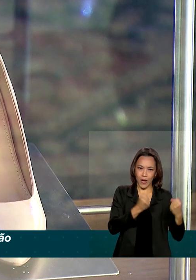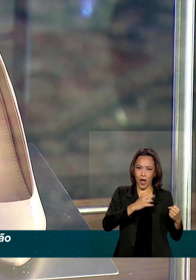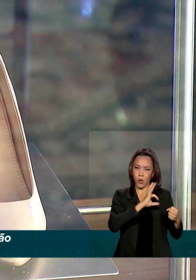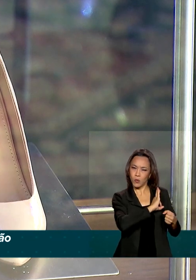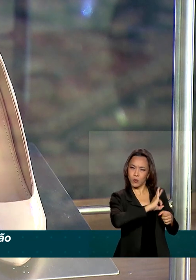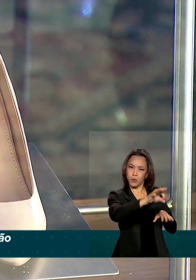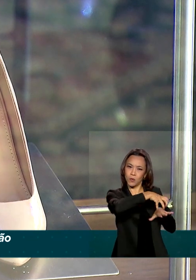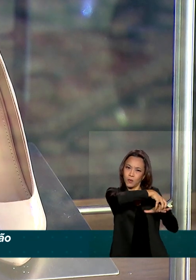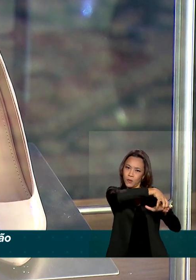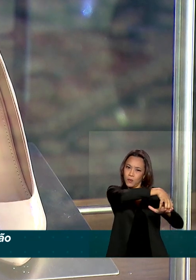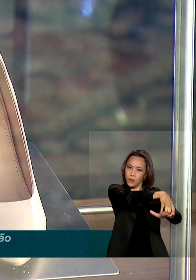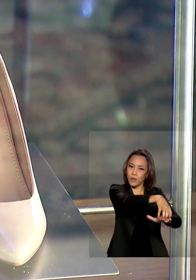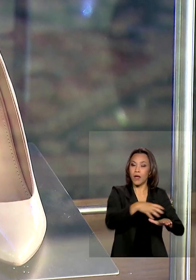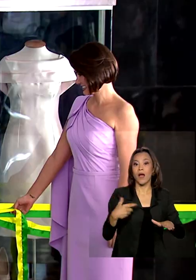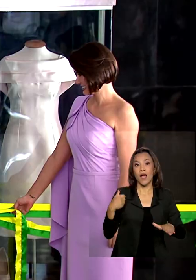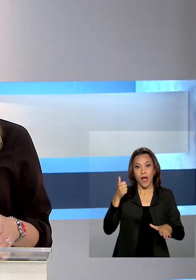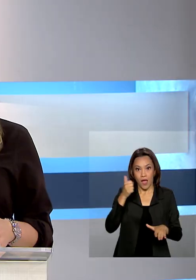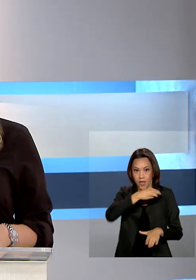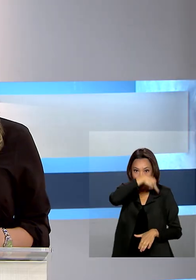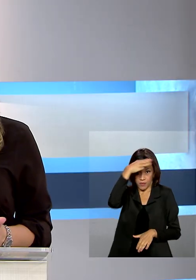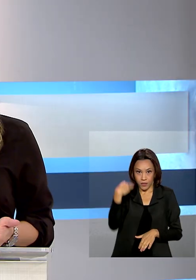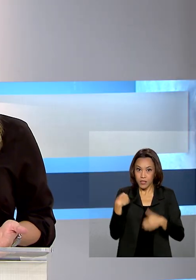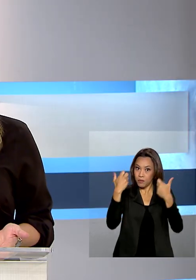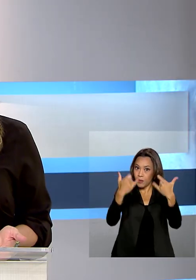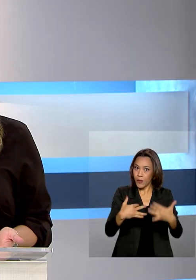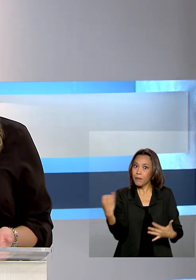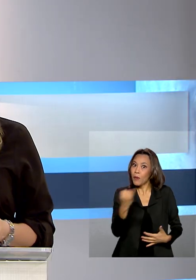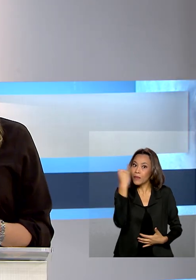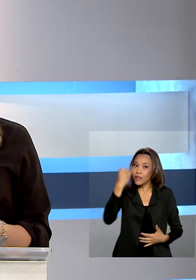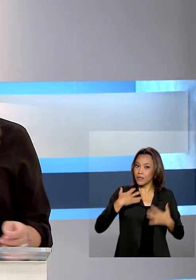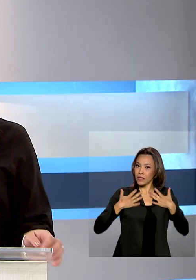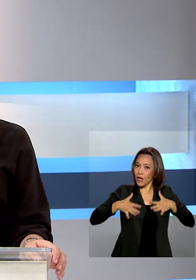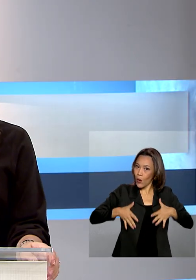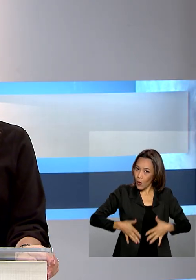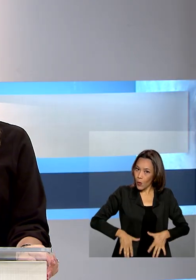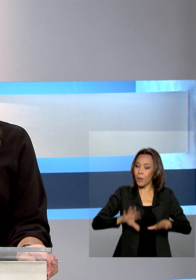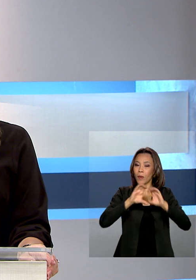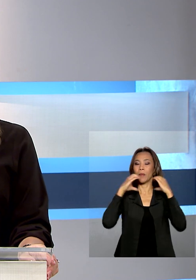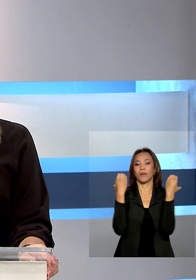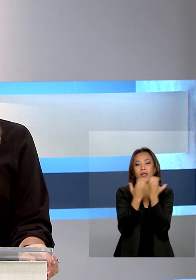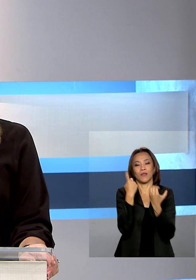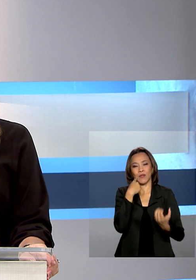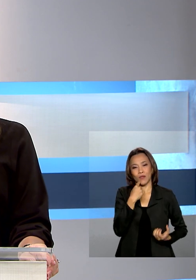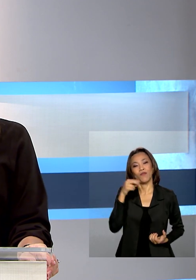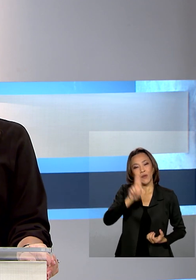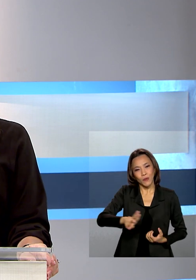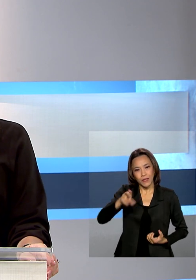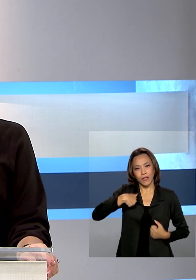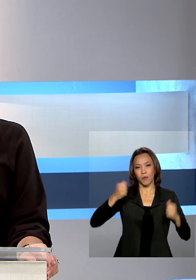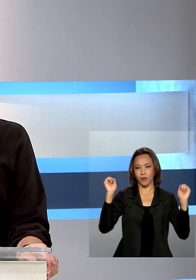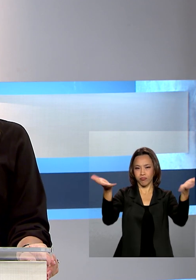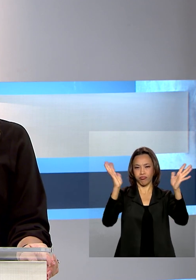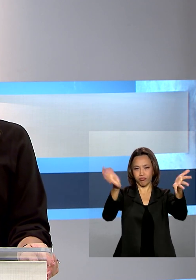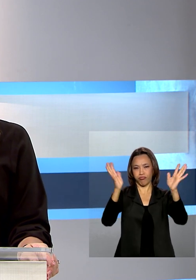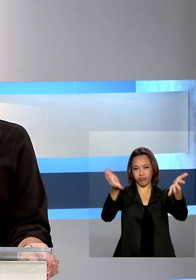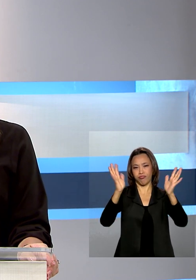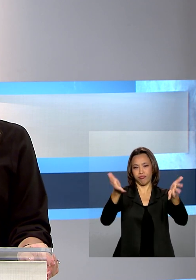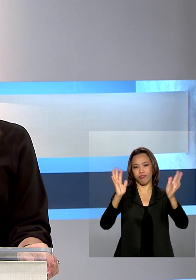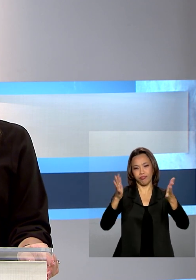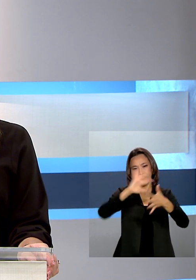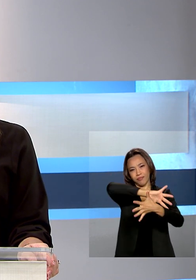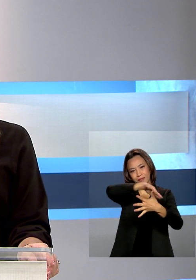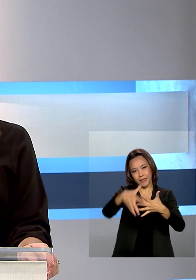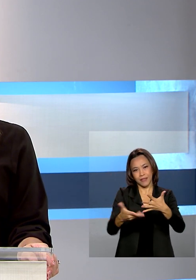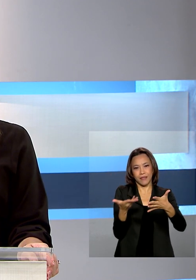A primeira-dama falou da importância do vestido para a comunidade surda. A peça foi usada por ela quando discursou em Libras, a língua